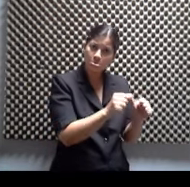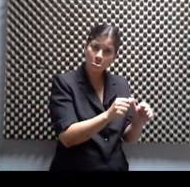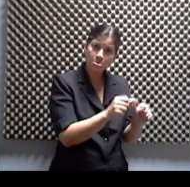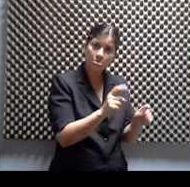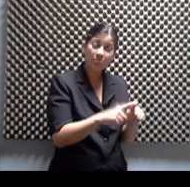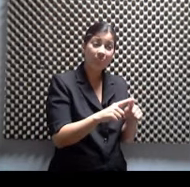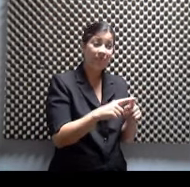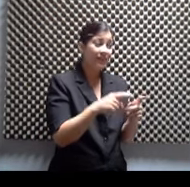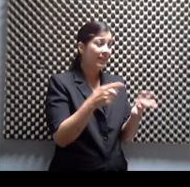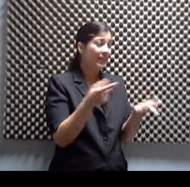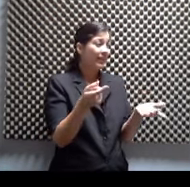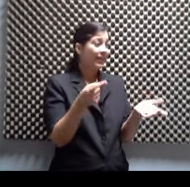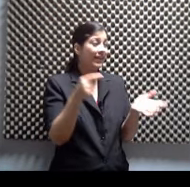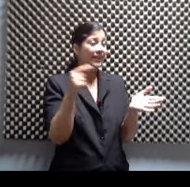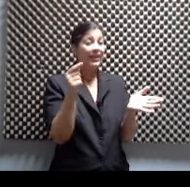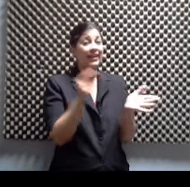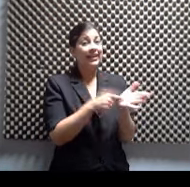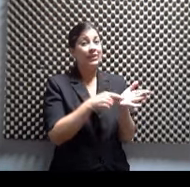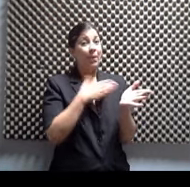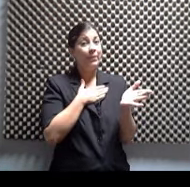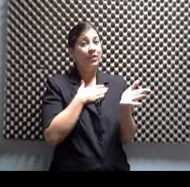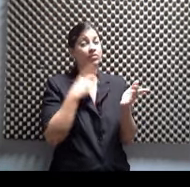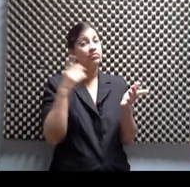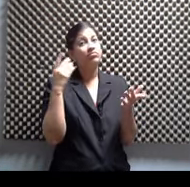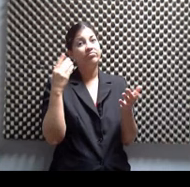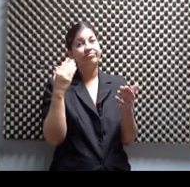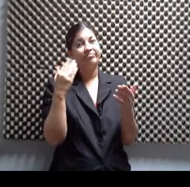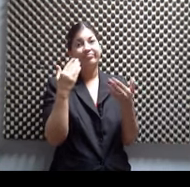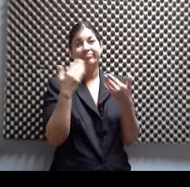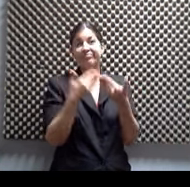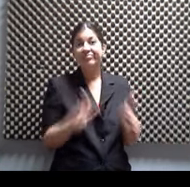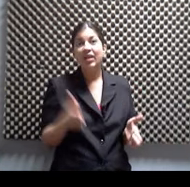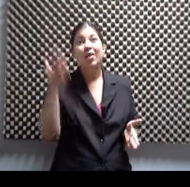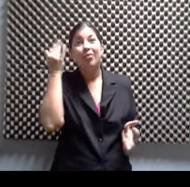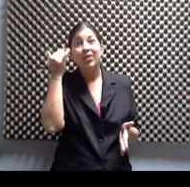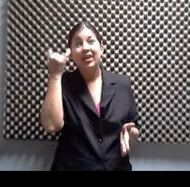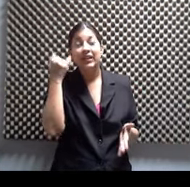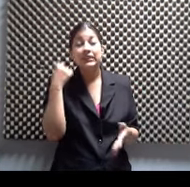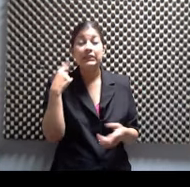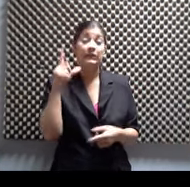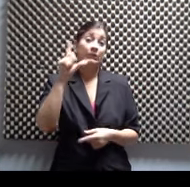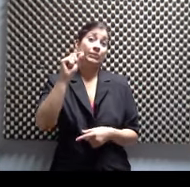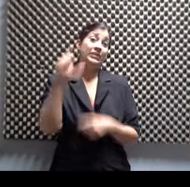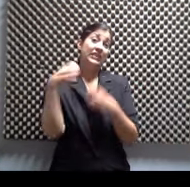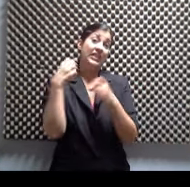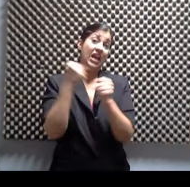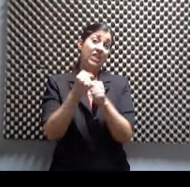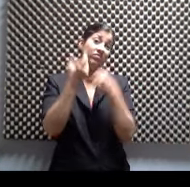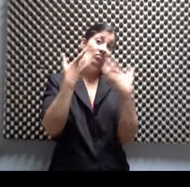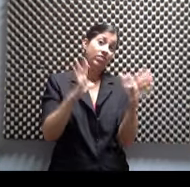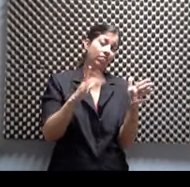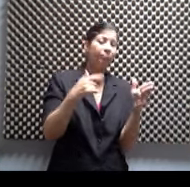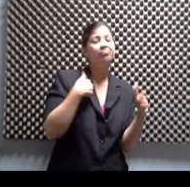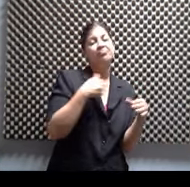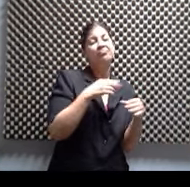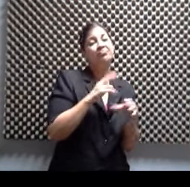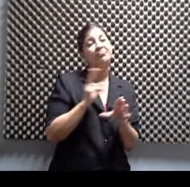habían caducado. Porque habían pasado 20 años. Entonces decido entrar a una universidad comercial. Donde yo